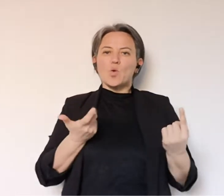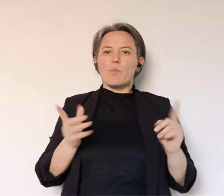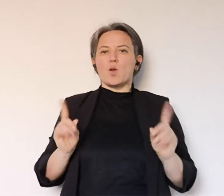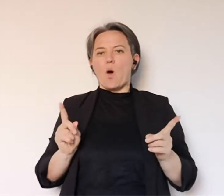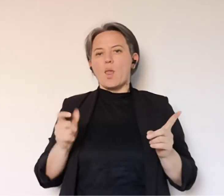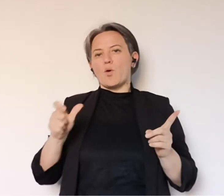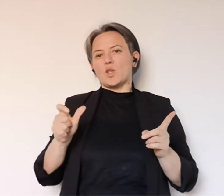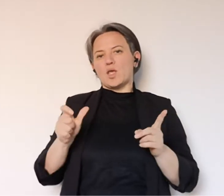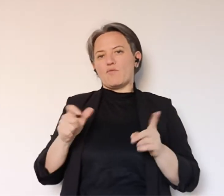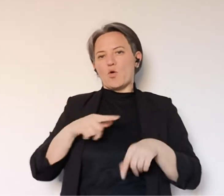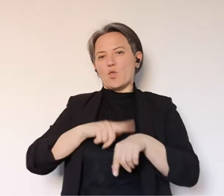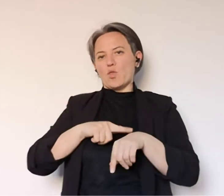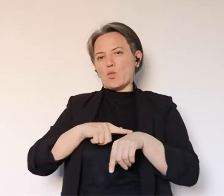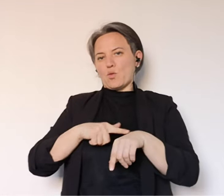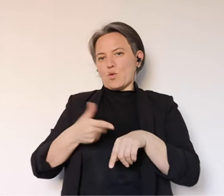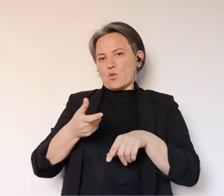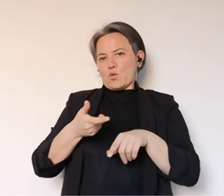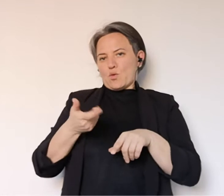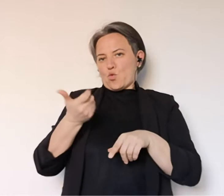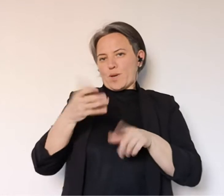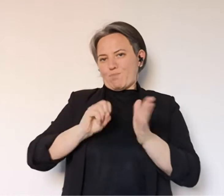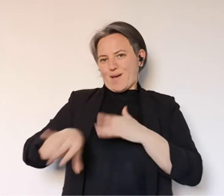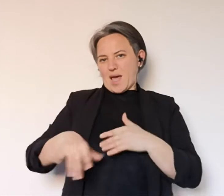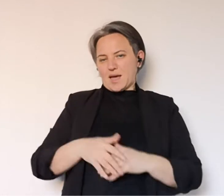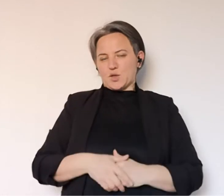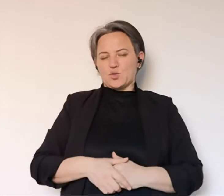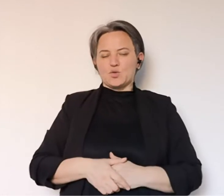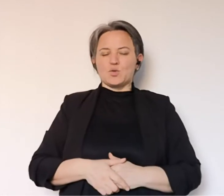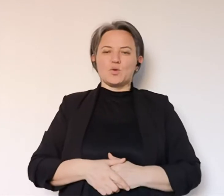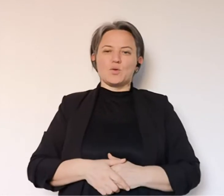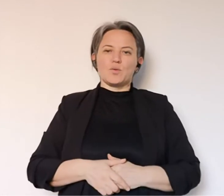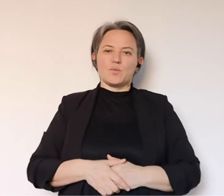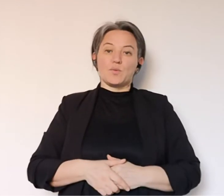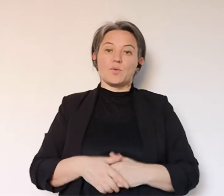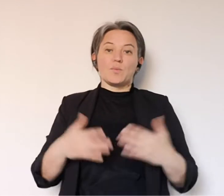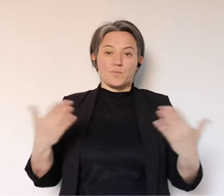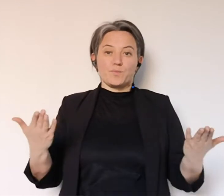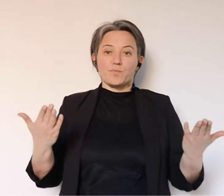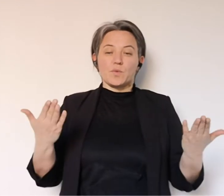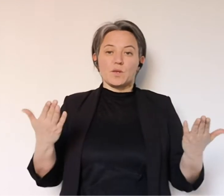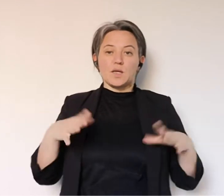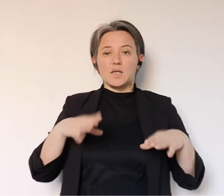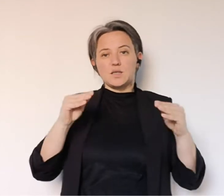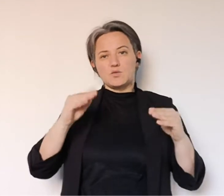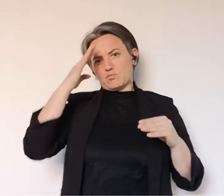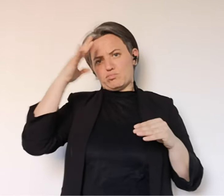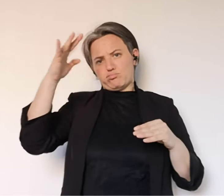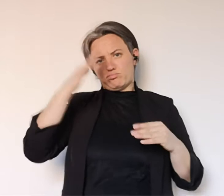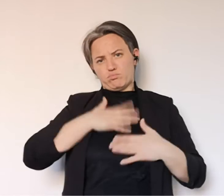nelle domande sotto qual è la situazione perché ha perso magari i numeri dell'aggiornamento. Quindi